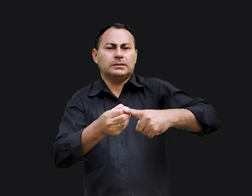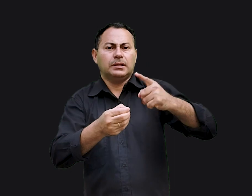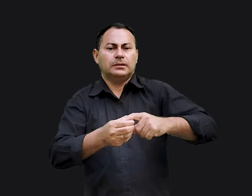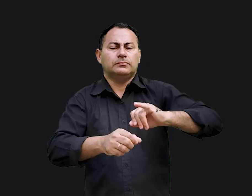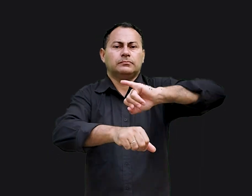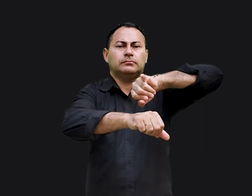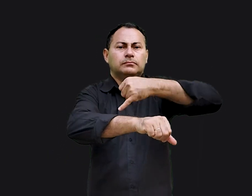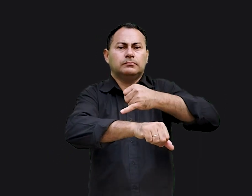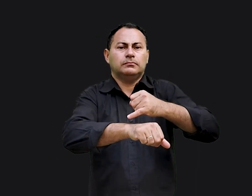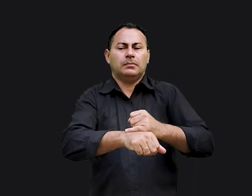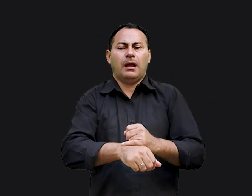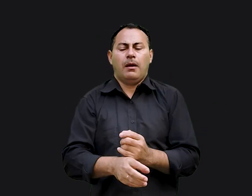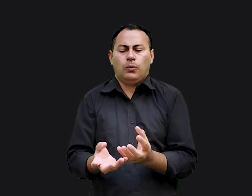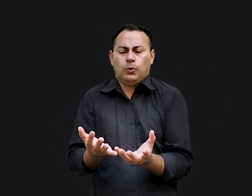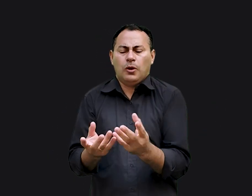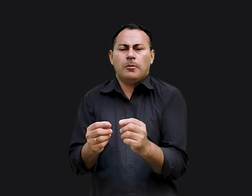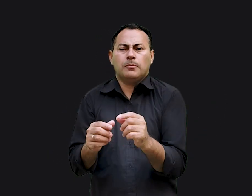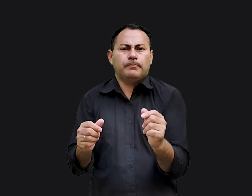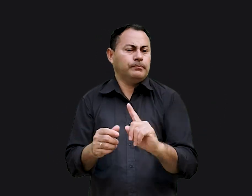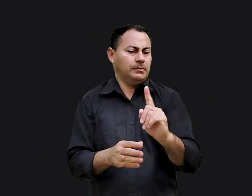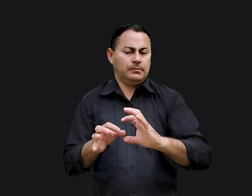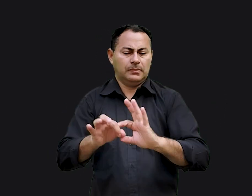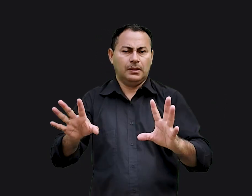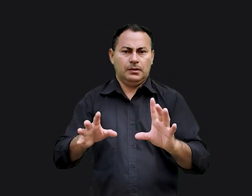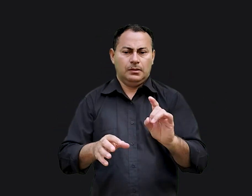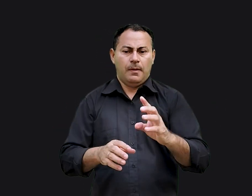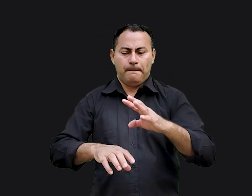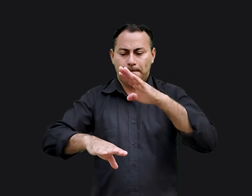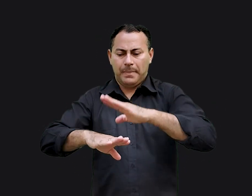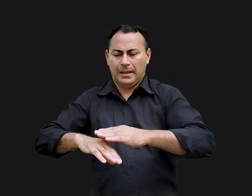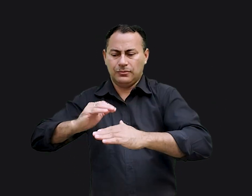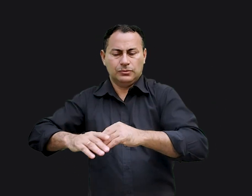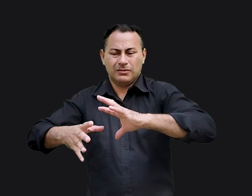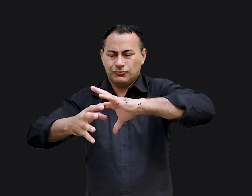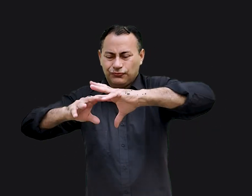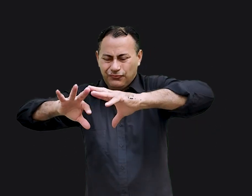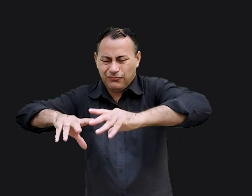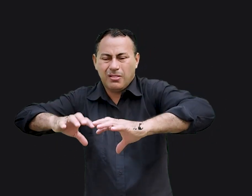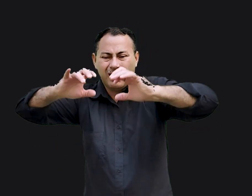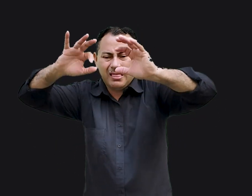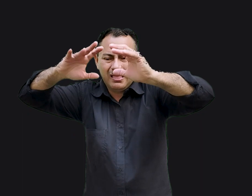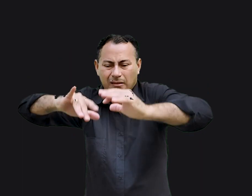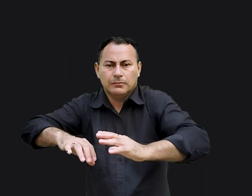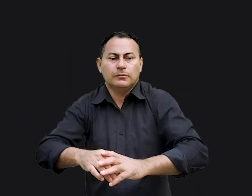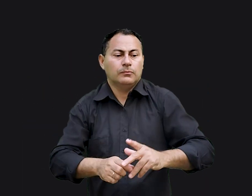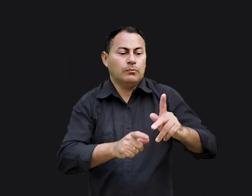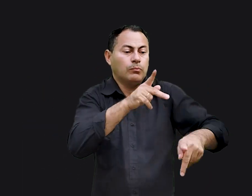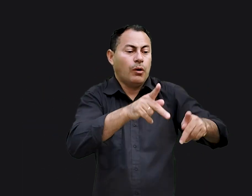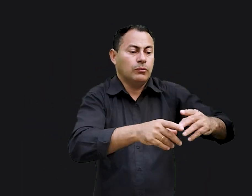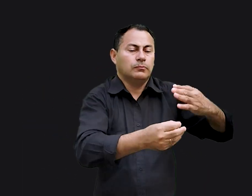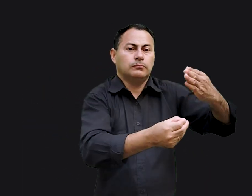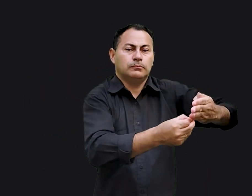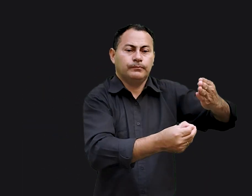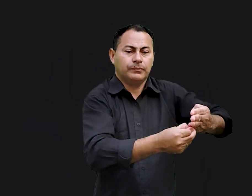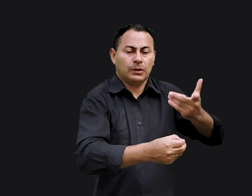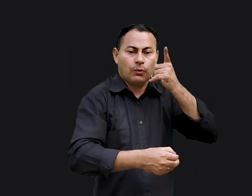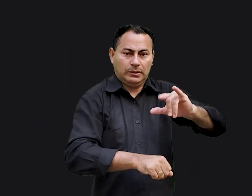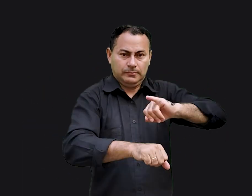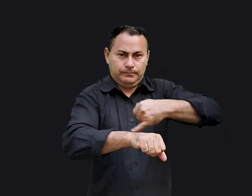reduzir a cidade de Jerusalém a pó. Não foi deixada pedra sobre pedra. Quando os babilônicos conquistaram